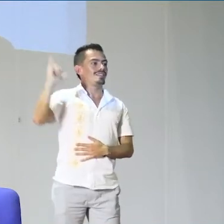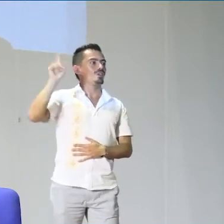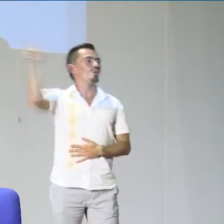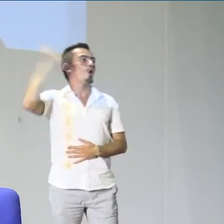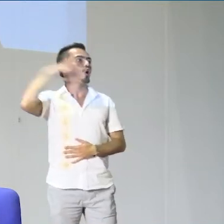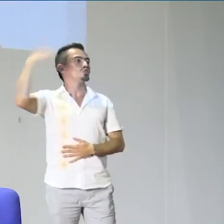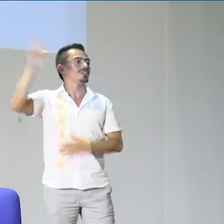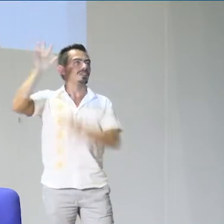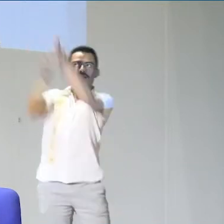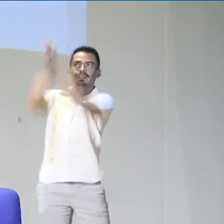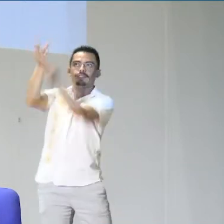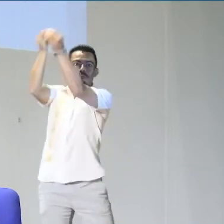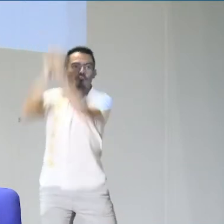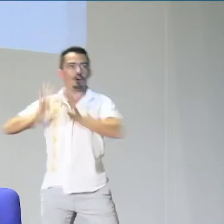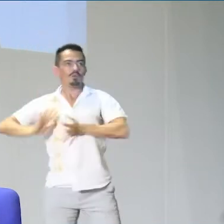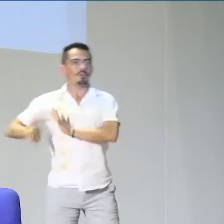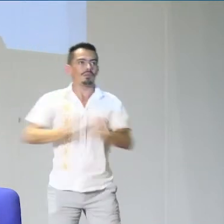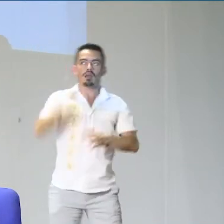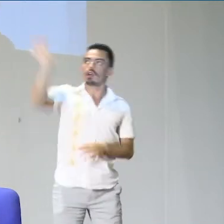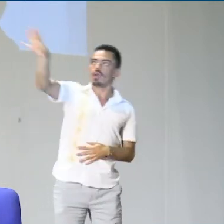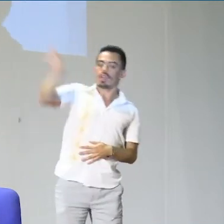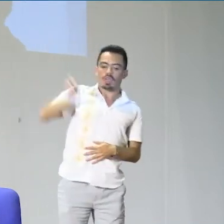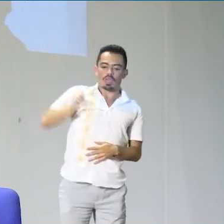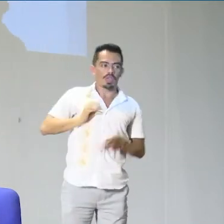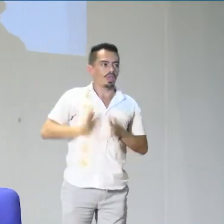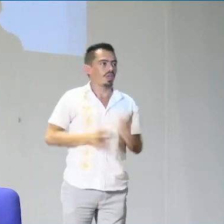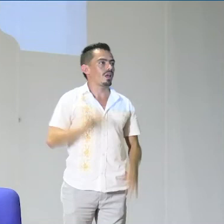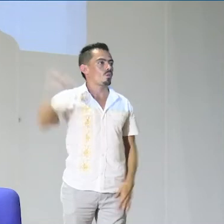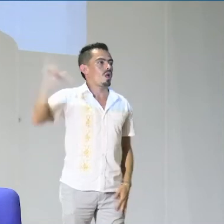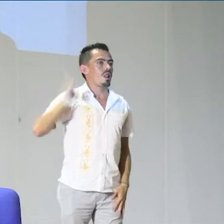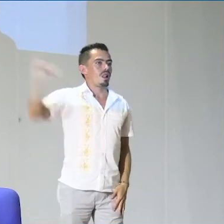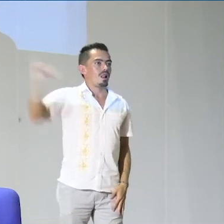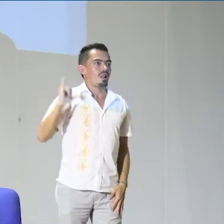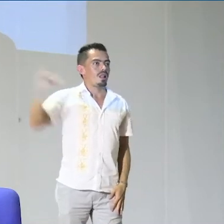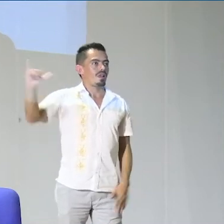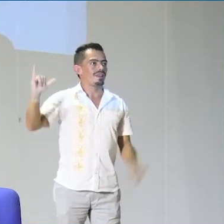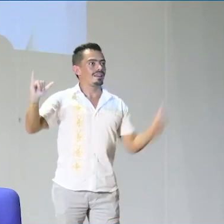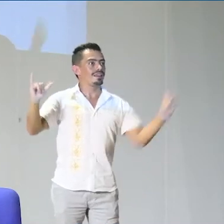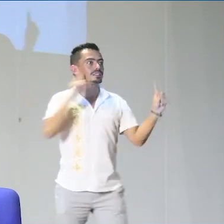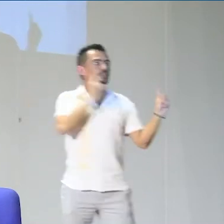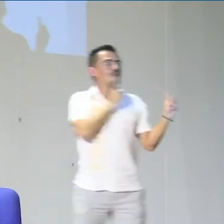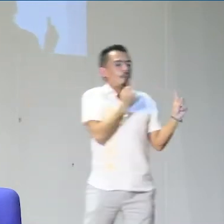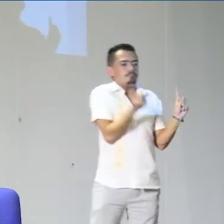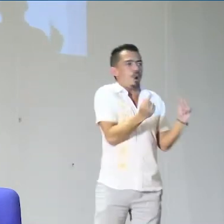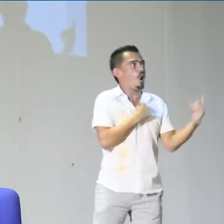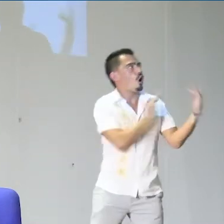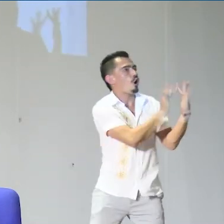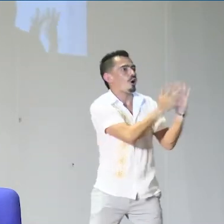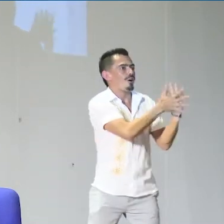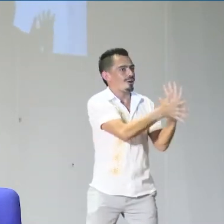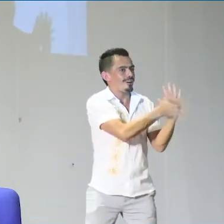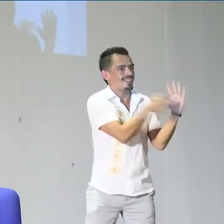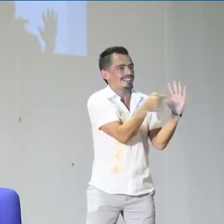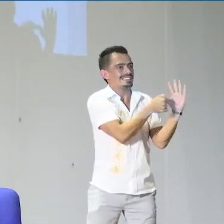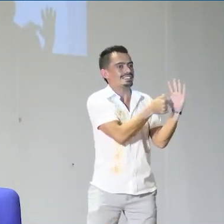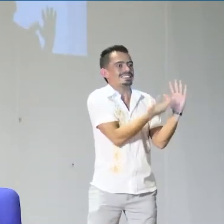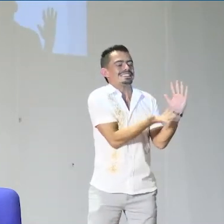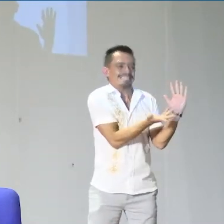Lo mismo cuando no hay un apoyo de un intérprete, ¿verdad? Entonces, también siempre hay que tener precaución, ¿sí? De